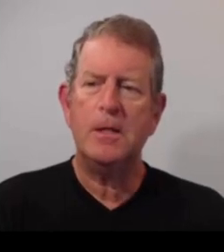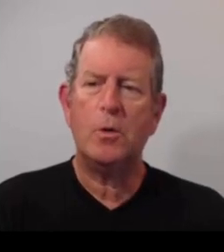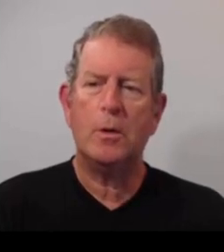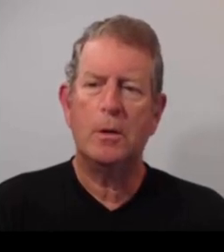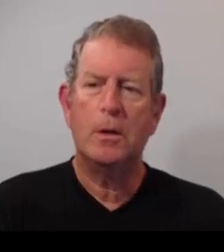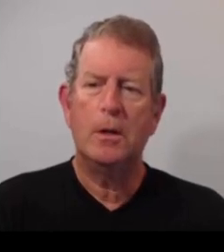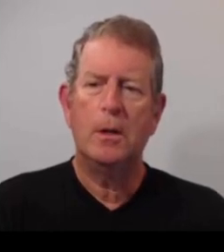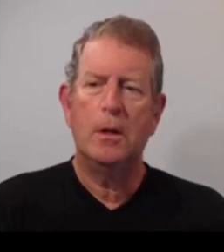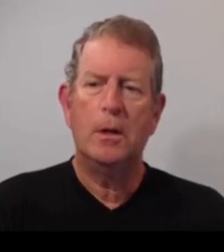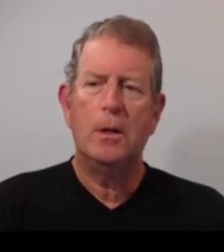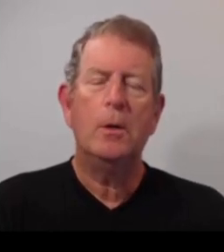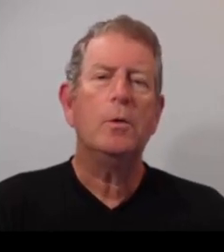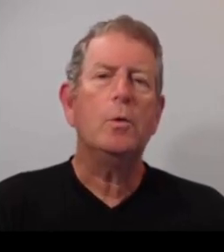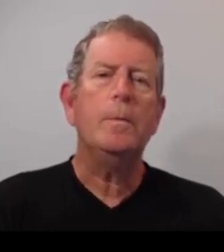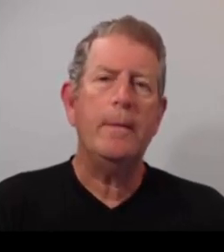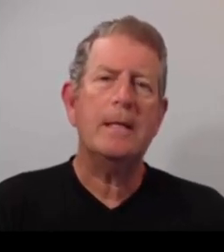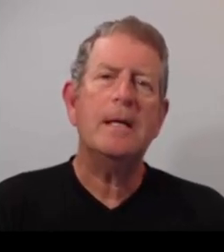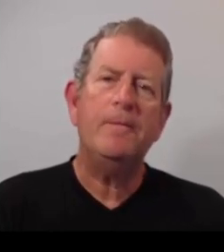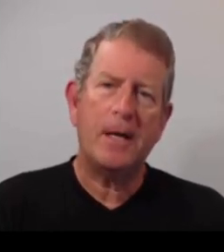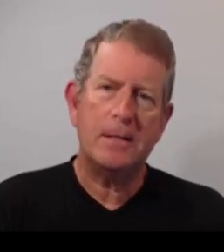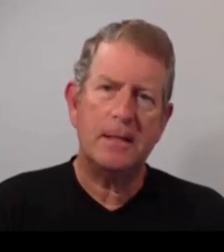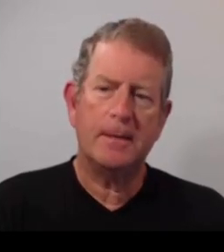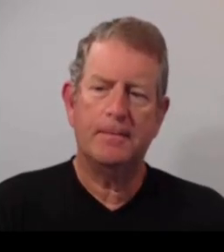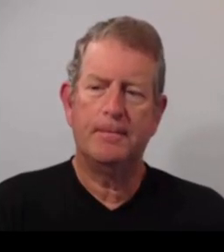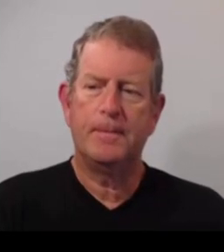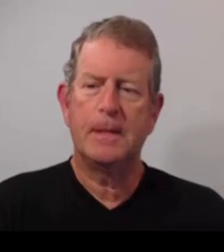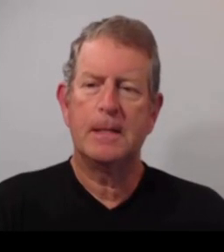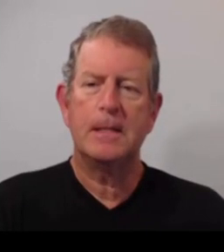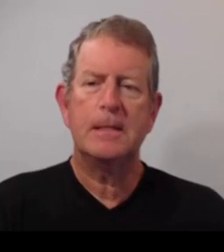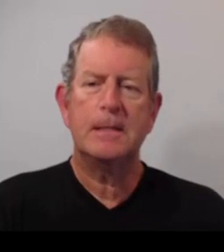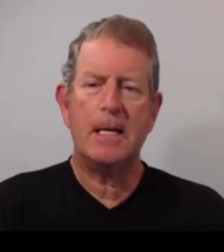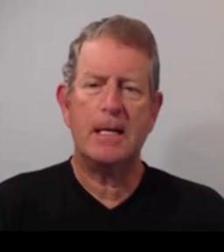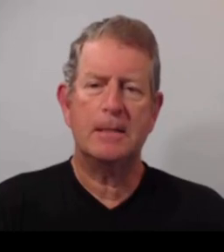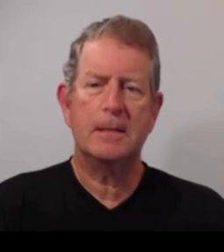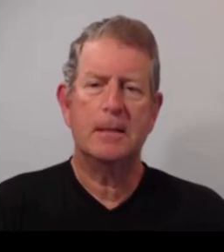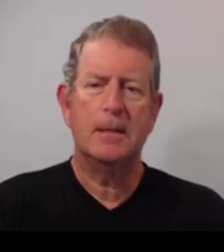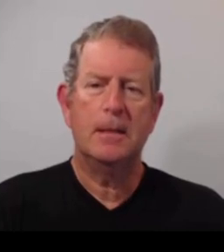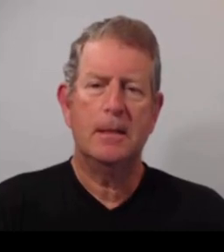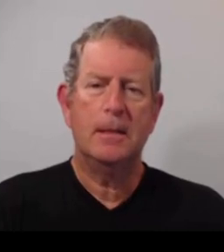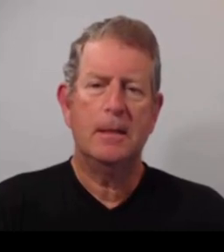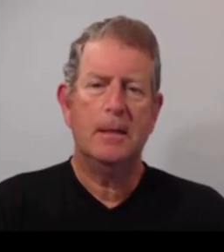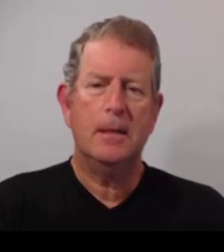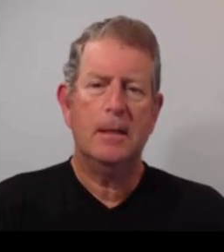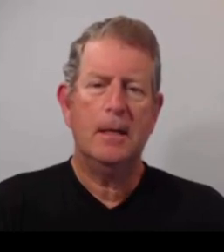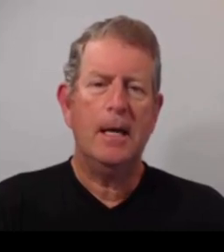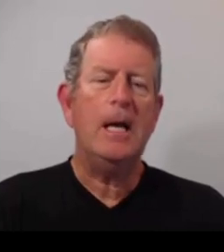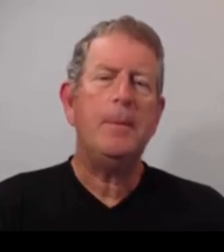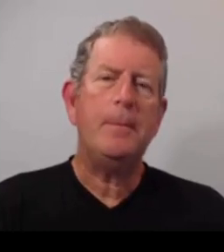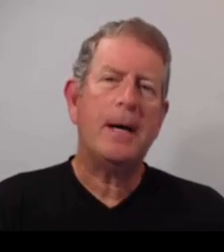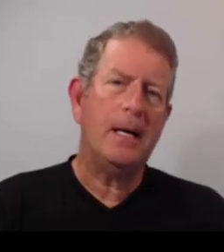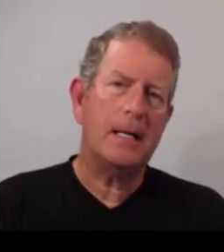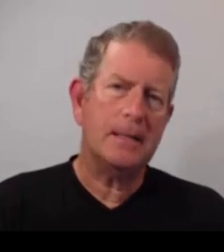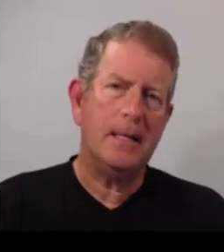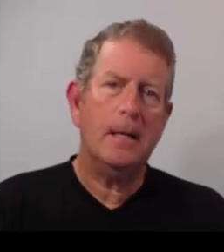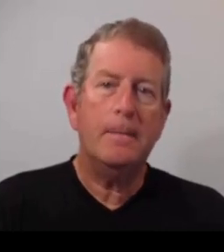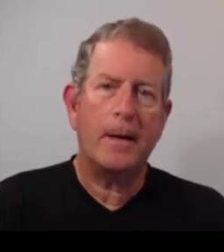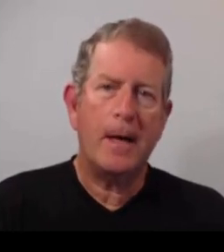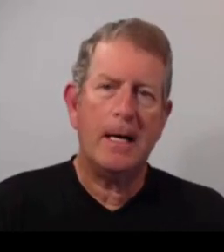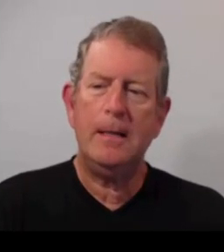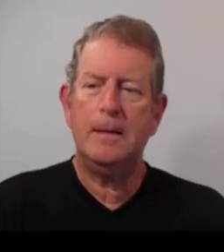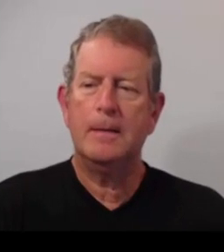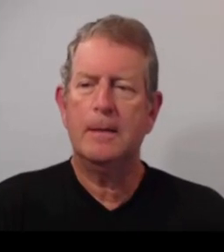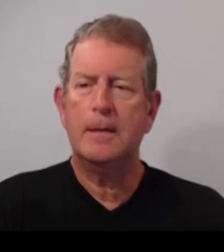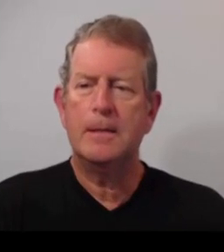5. Tú vives en Francia. 6. Él prepara la cena,